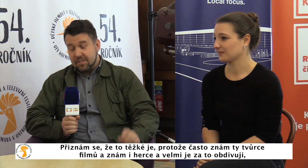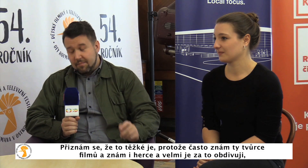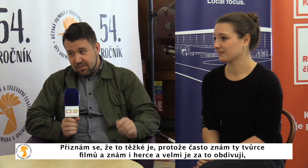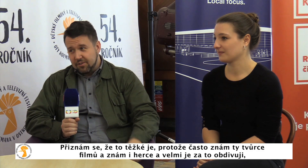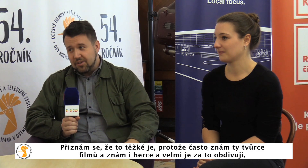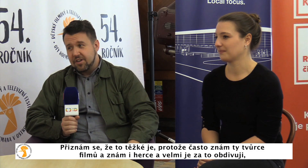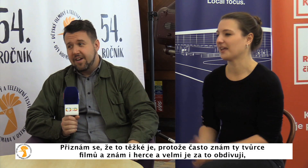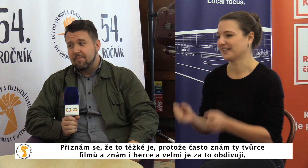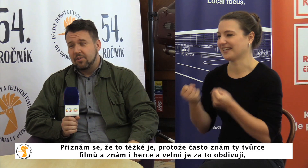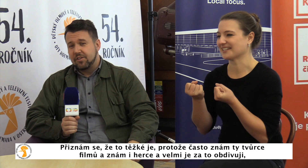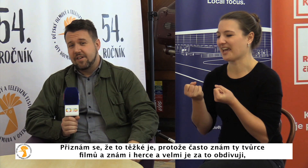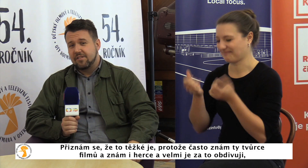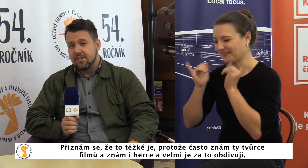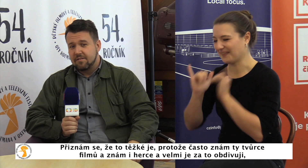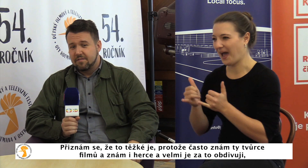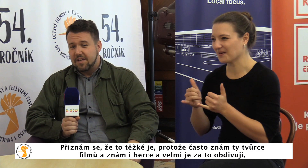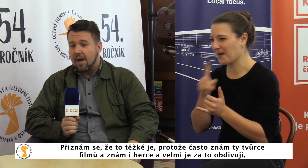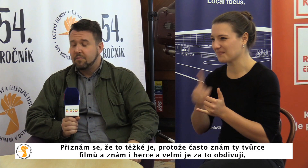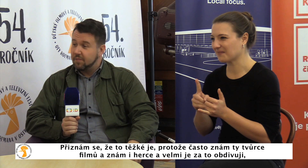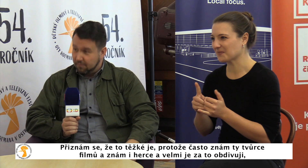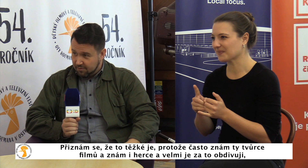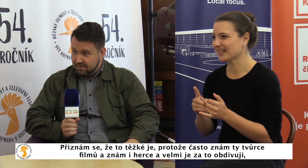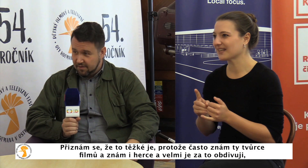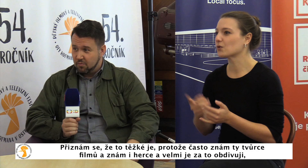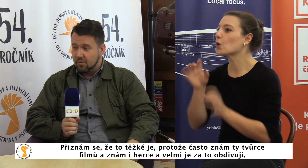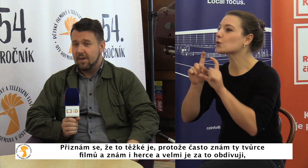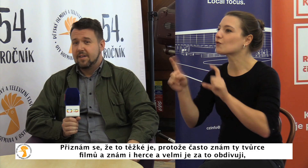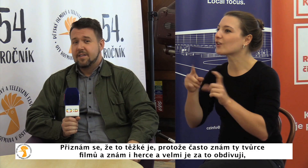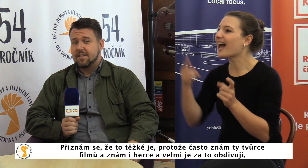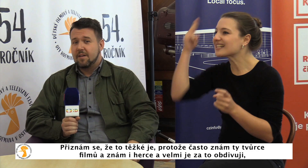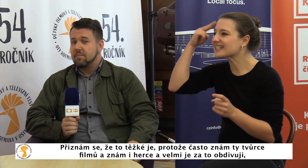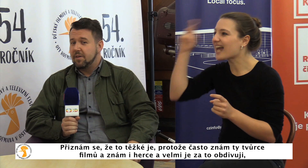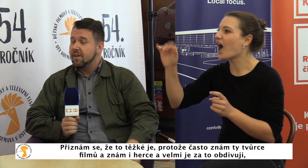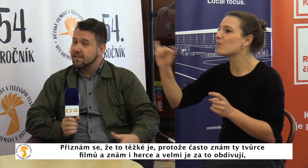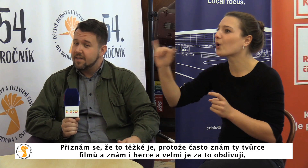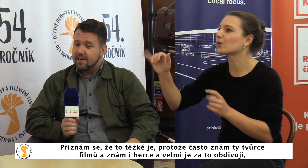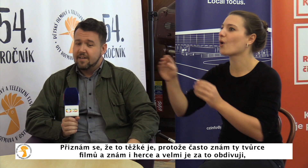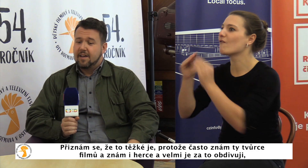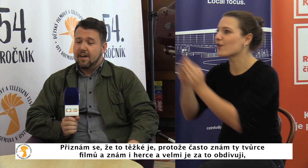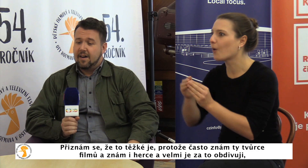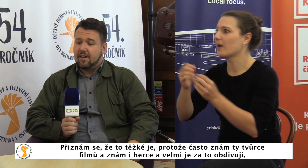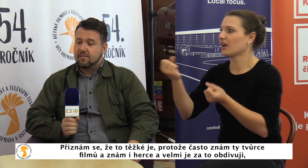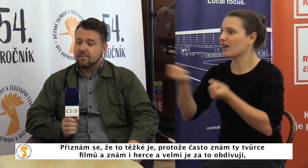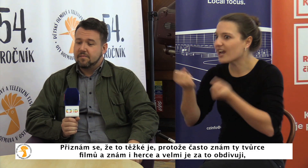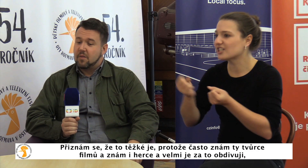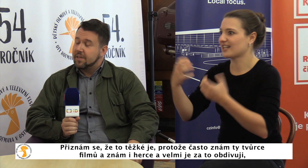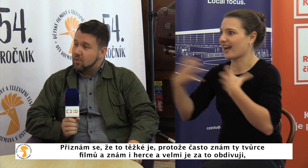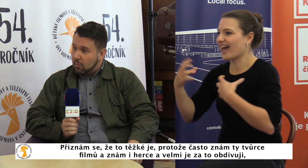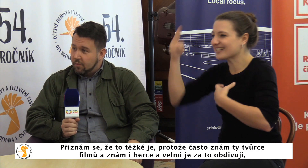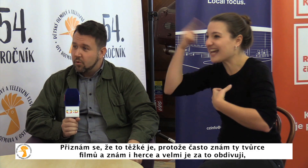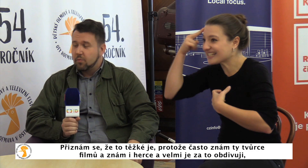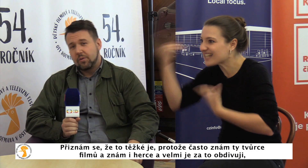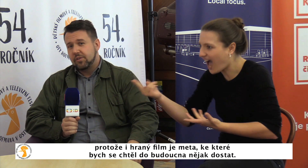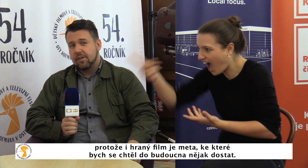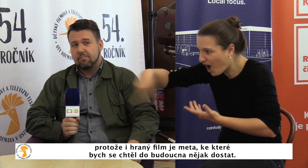Přiznám se, že to těžké je, protože často znám ty tvůrce filmů a znám i herce. A velmi je za